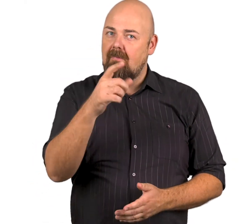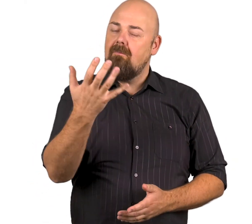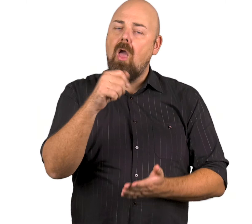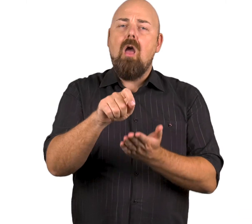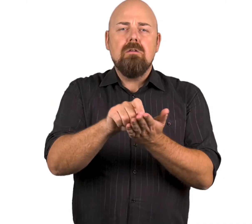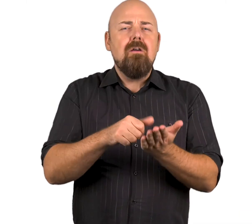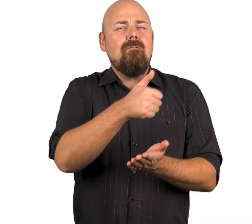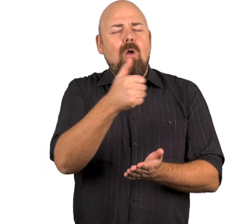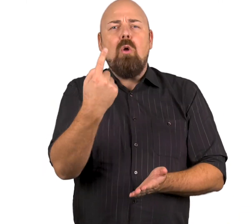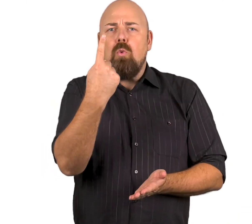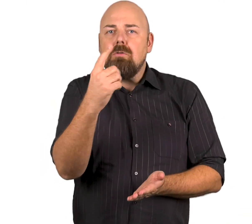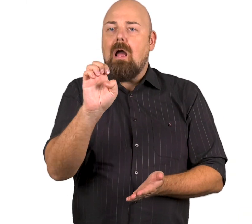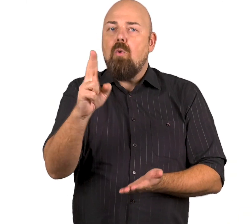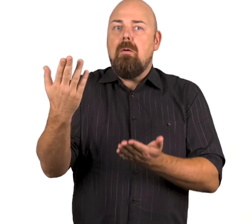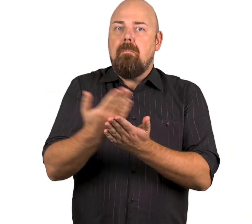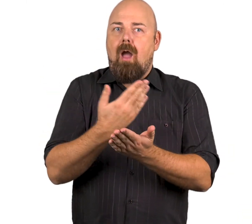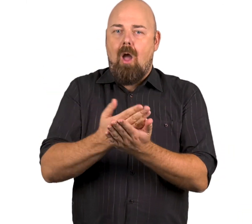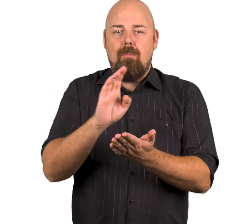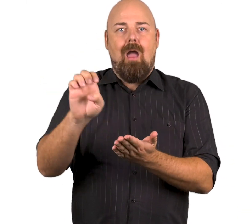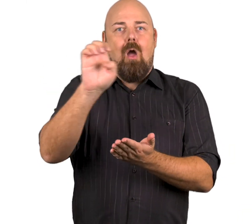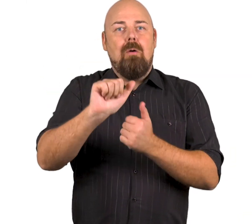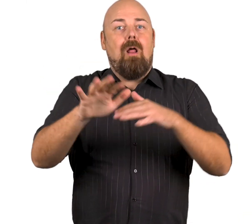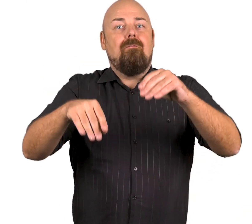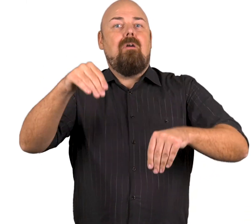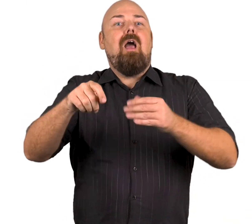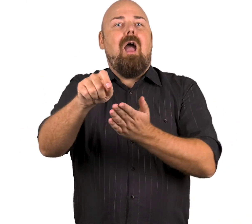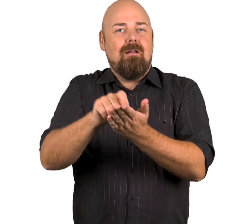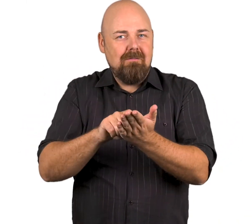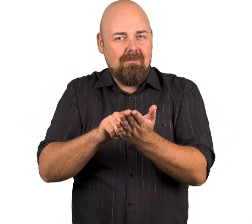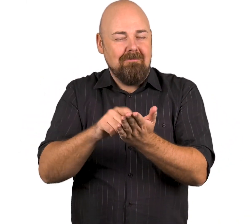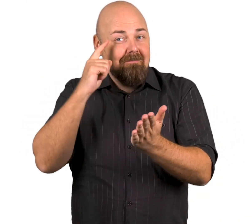Voit äänestää vain yhden EU-maan europarlamenttivaaleissa.